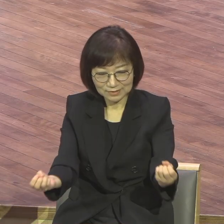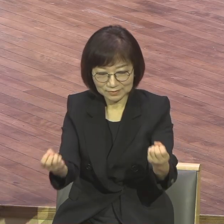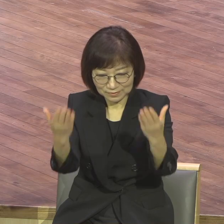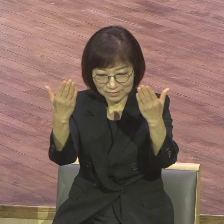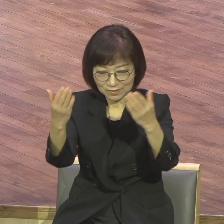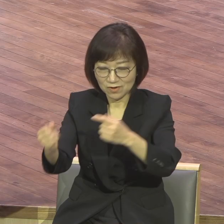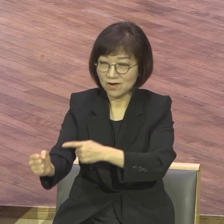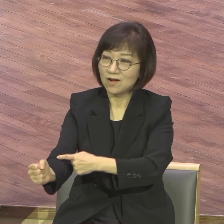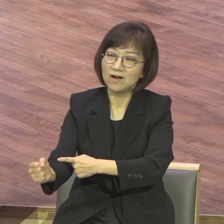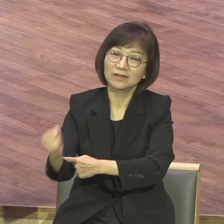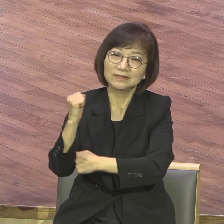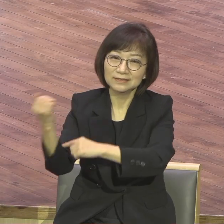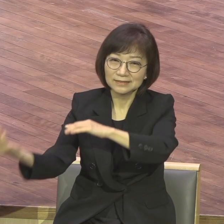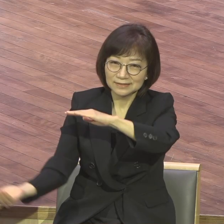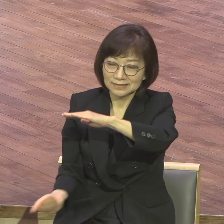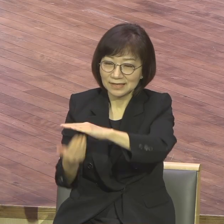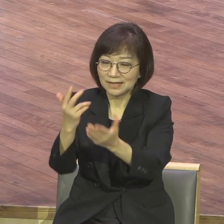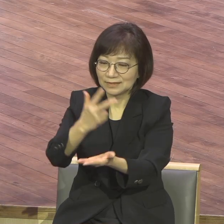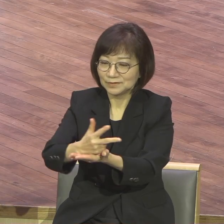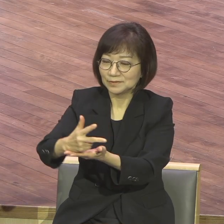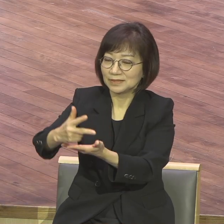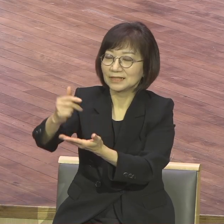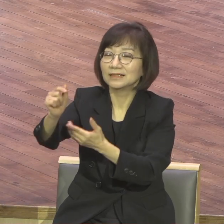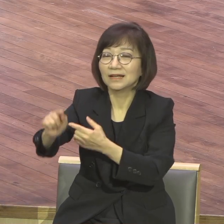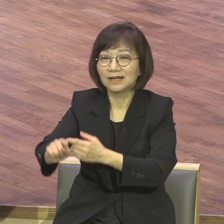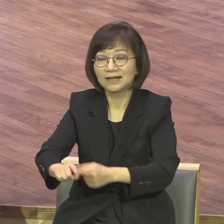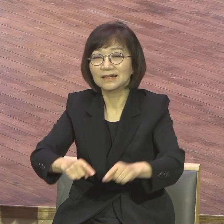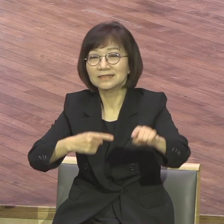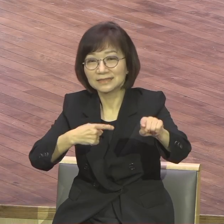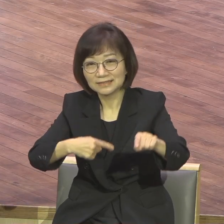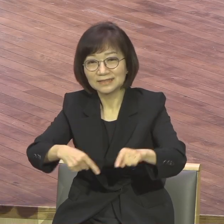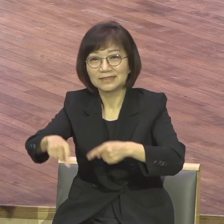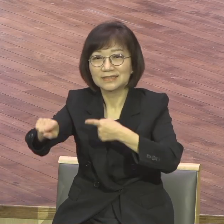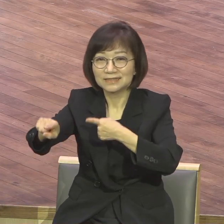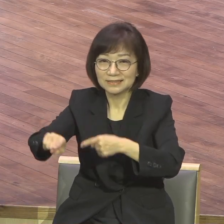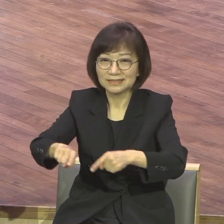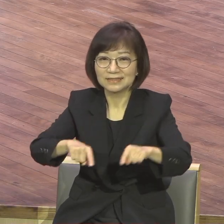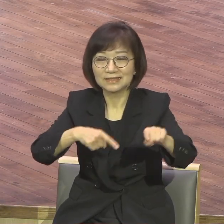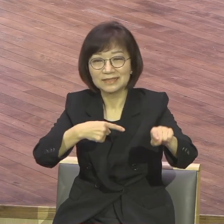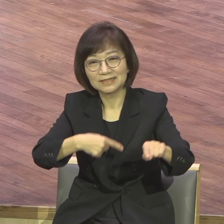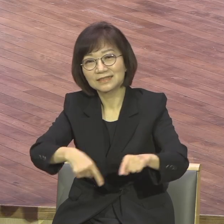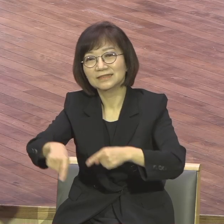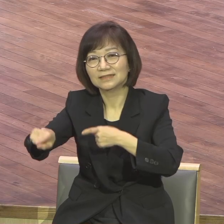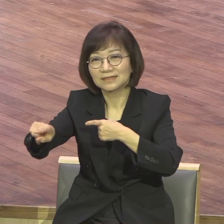전문의 주가 마시리 신가